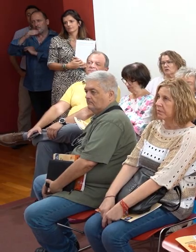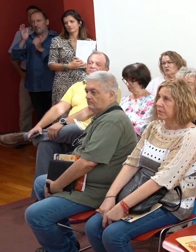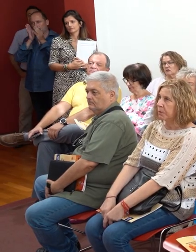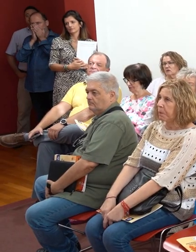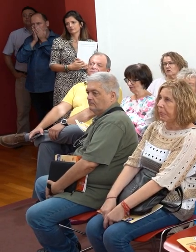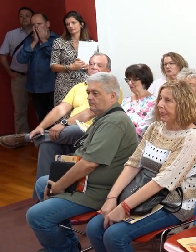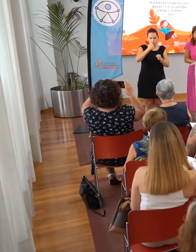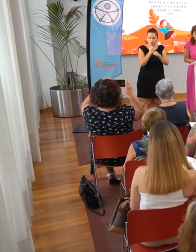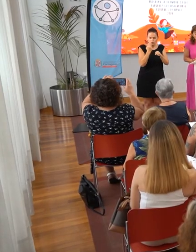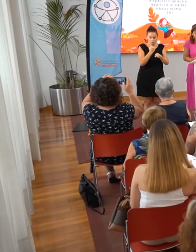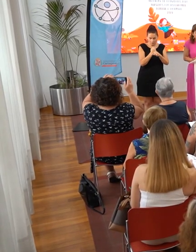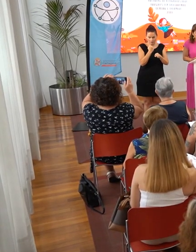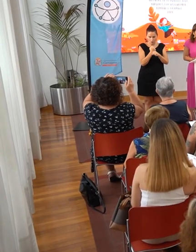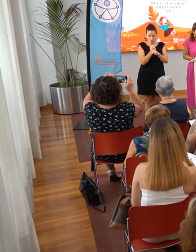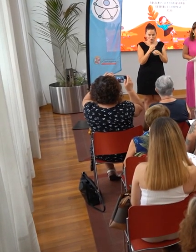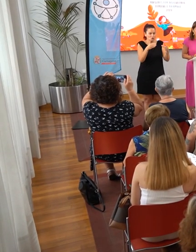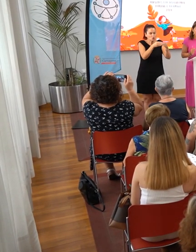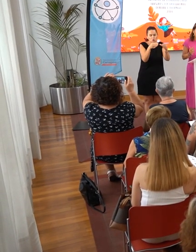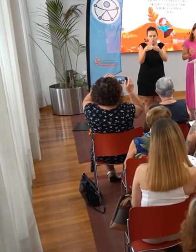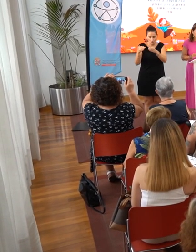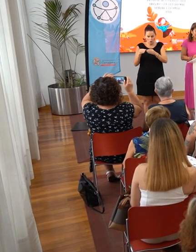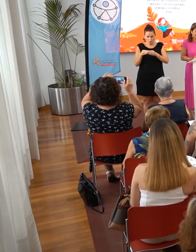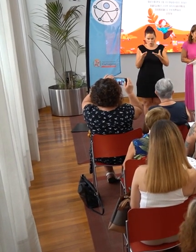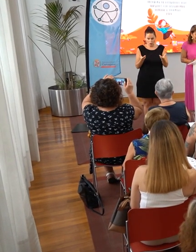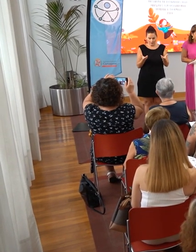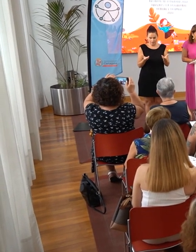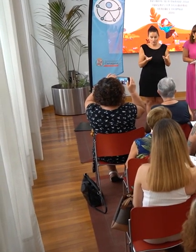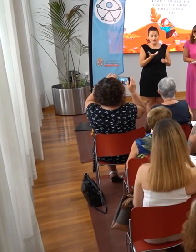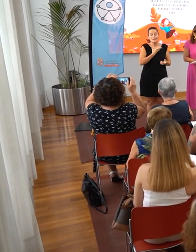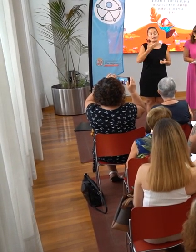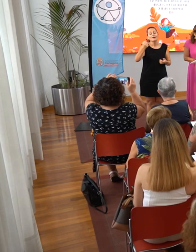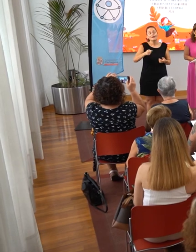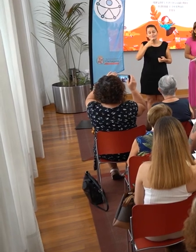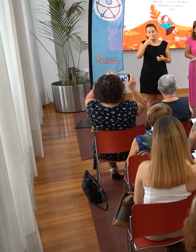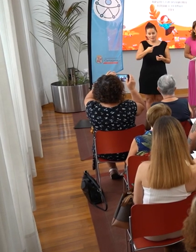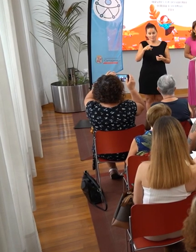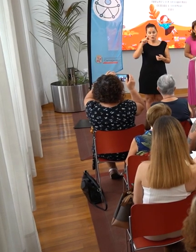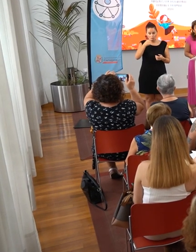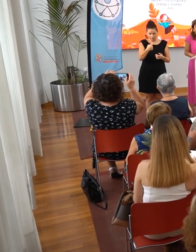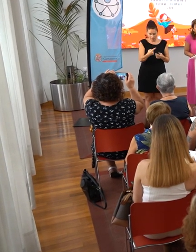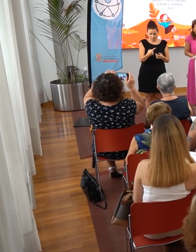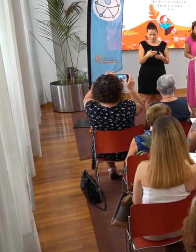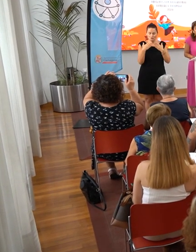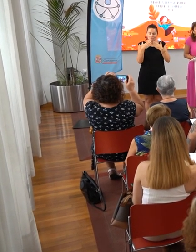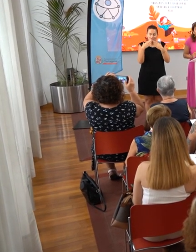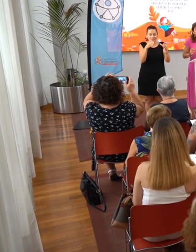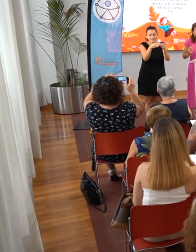estáis haciendo todos los colectivos, como decía antes, y en nombre de la alcaldesa agradecéroslo, para dar…